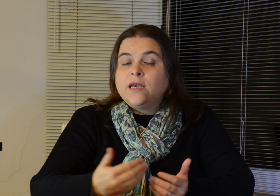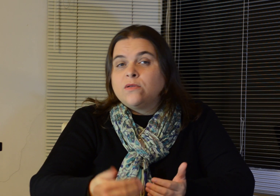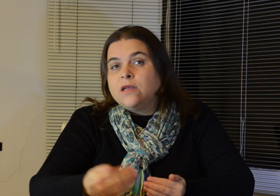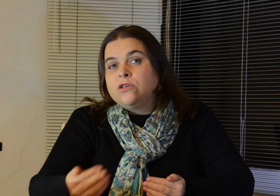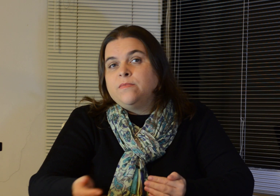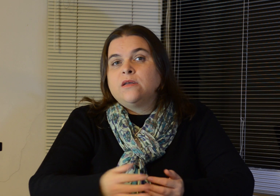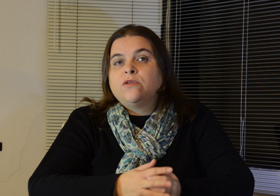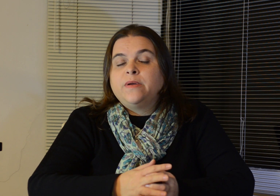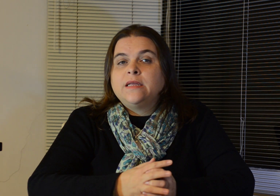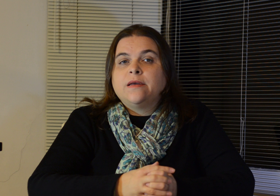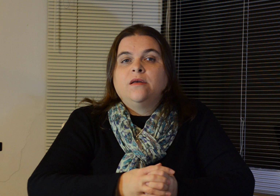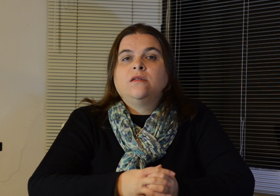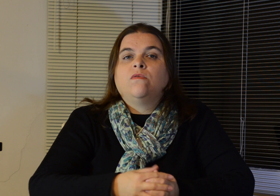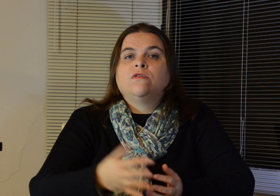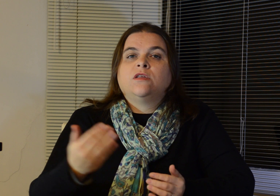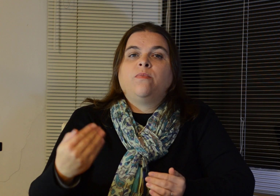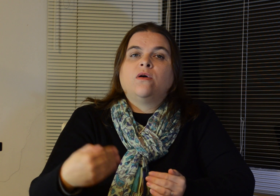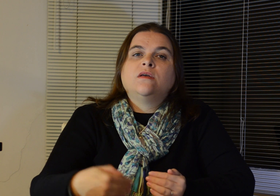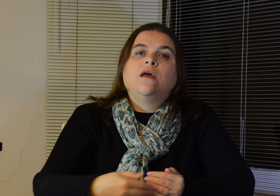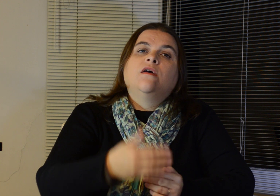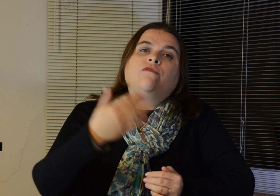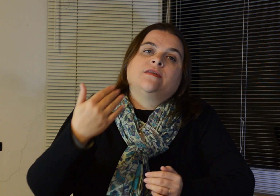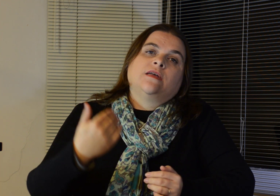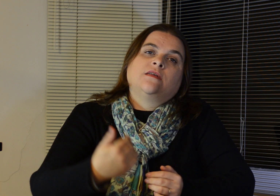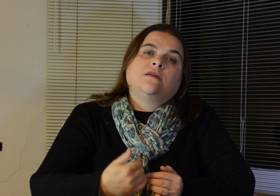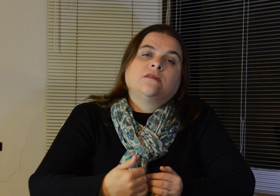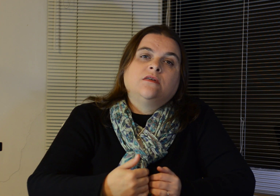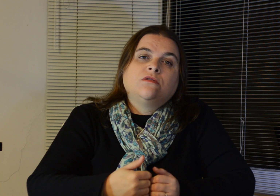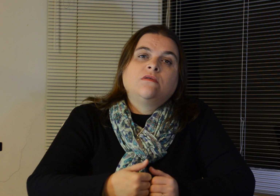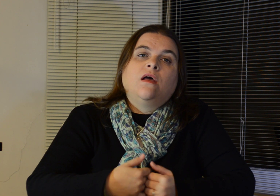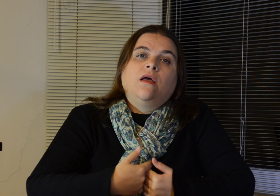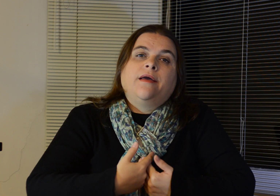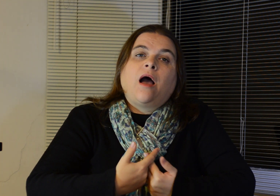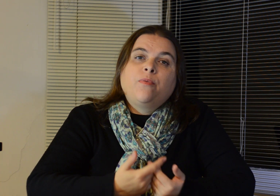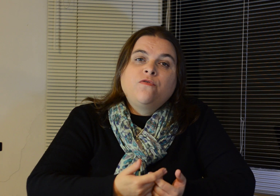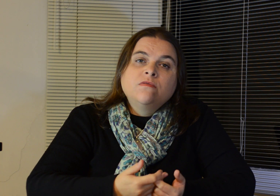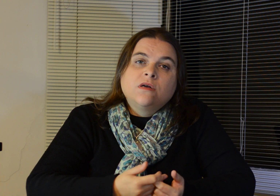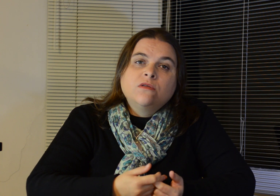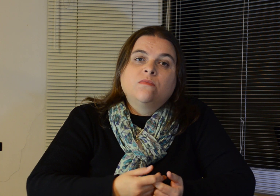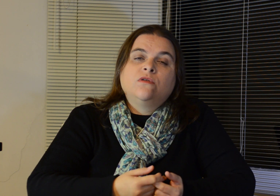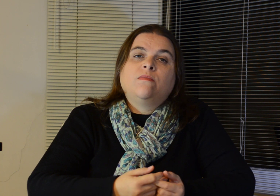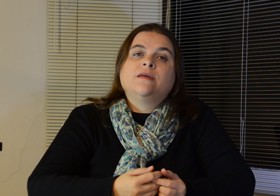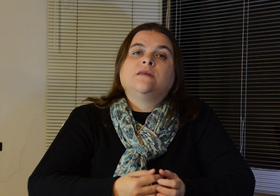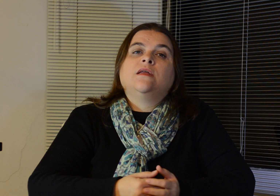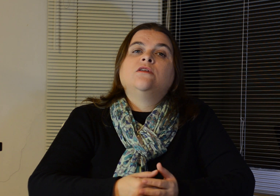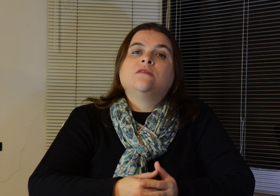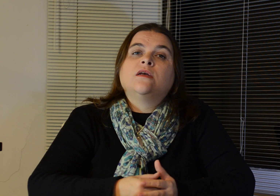que eu tenho este medo de perder. Então vocês podem fazer esse exercício aprofundando muito mais ele e dizendo